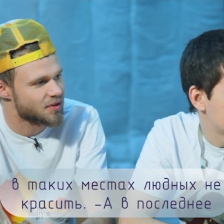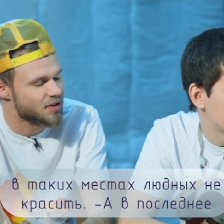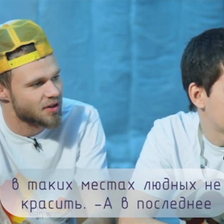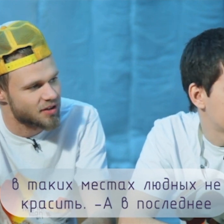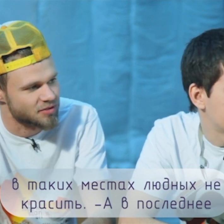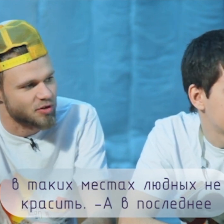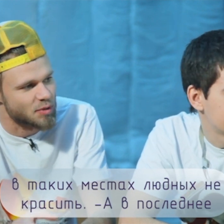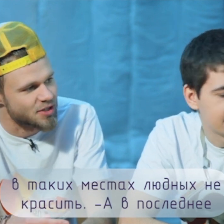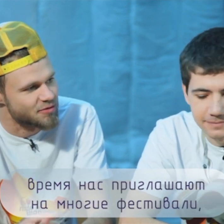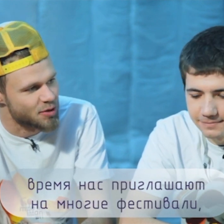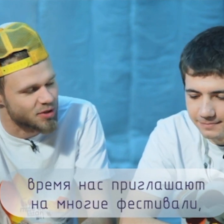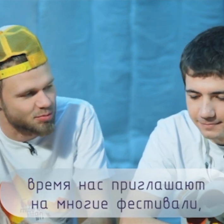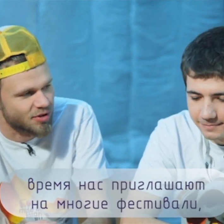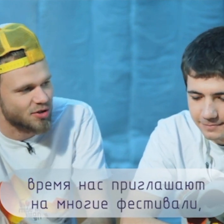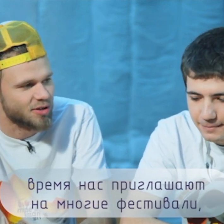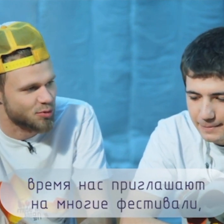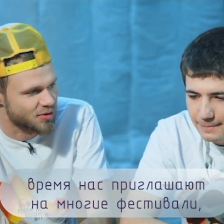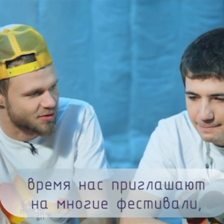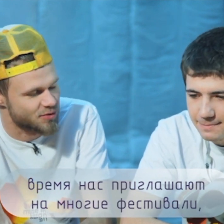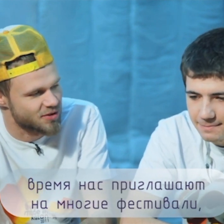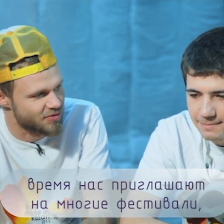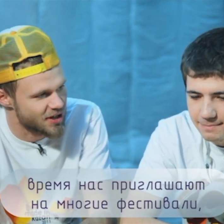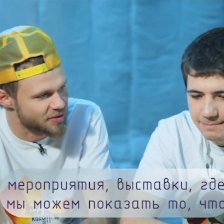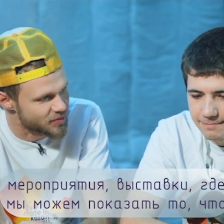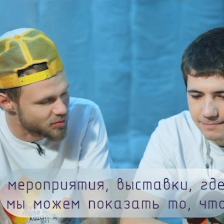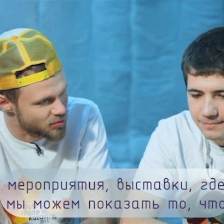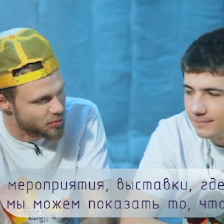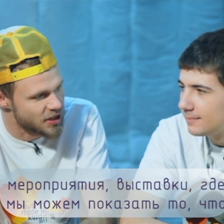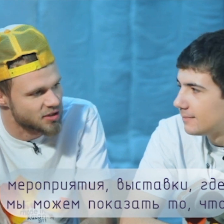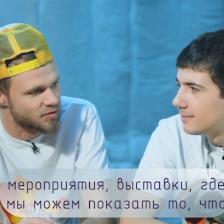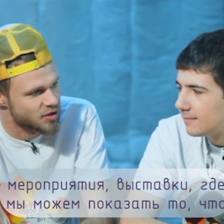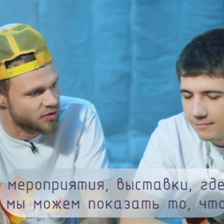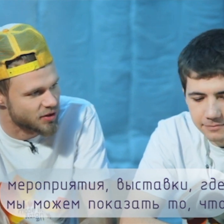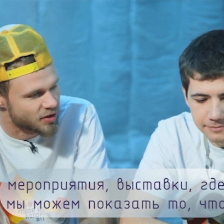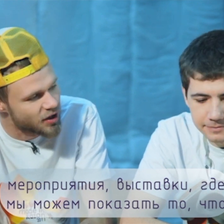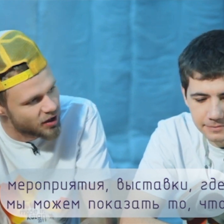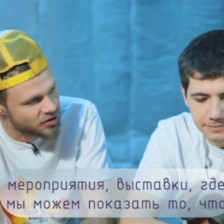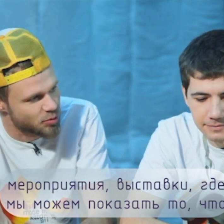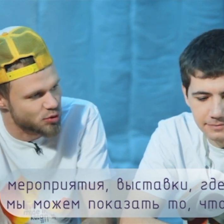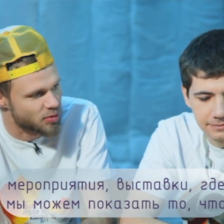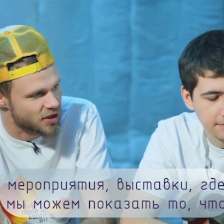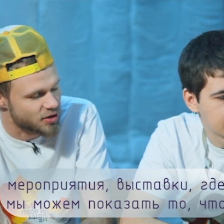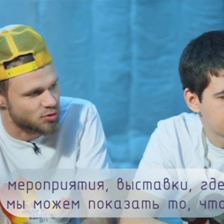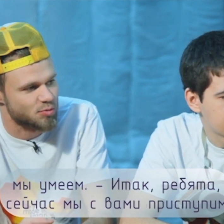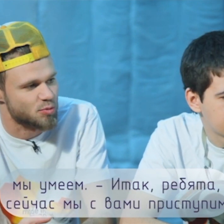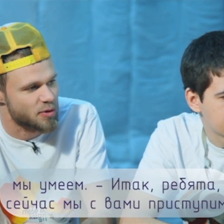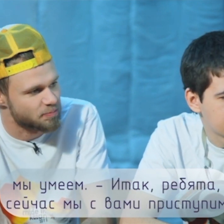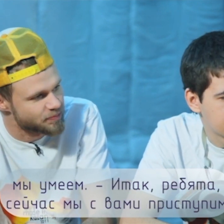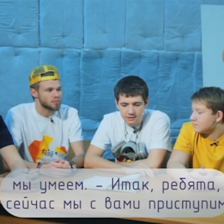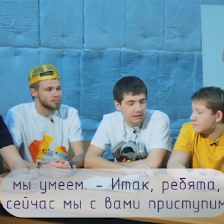А в последнее время нас приглашают на многие фестивали, мероприятия, выставки, где мы можем показать, что мы умеем. Так, ребята,